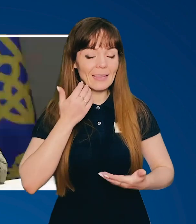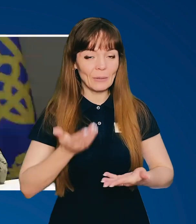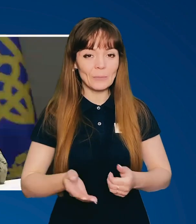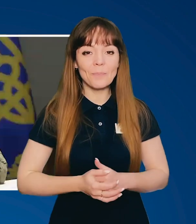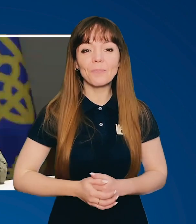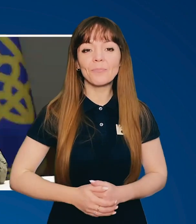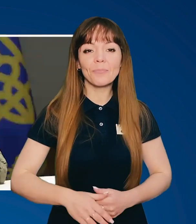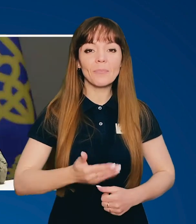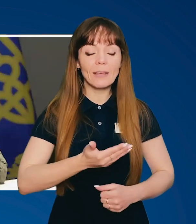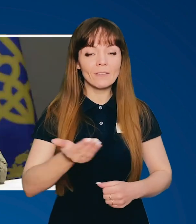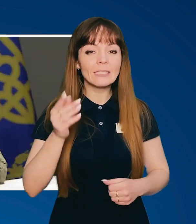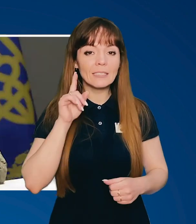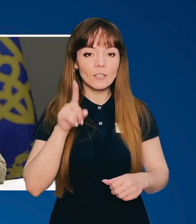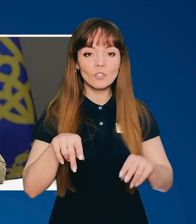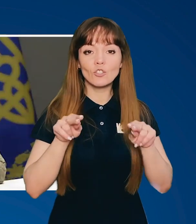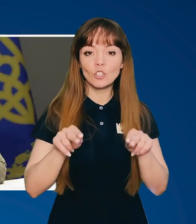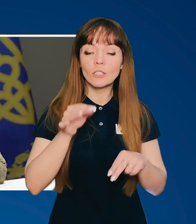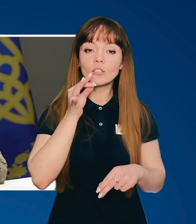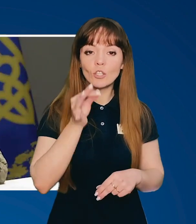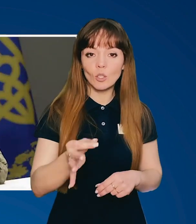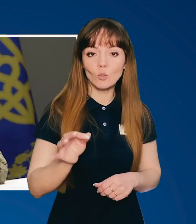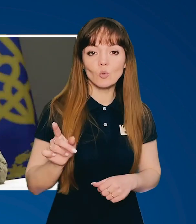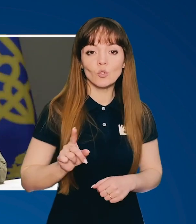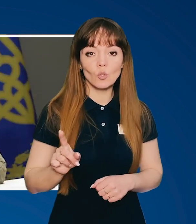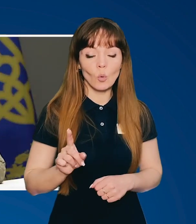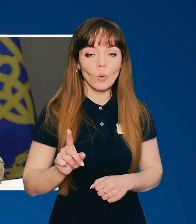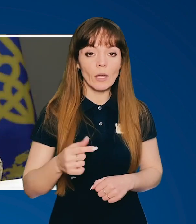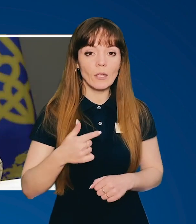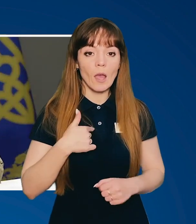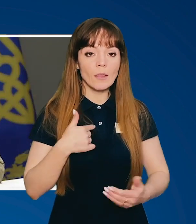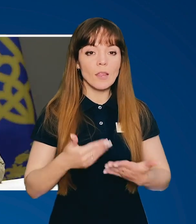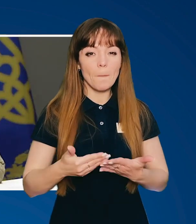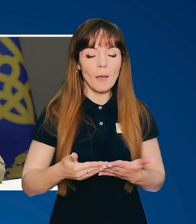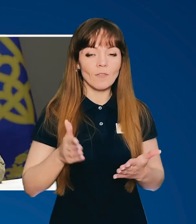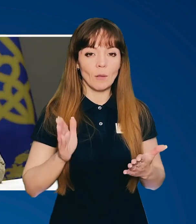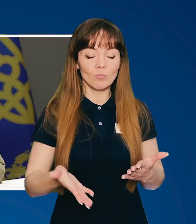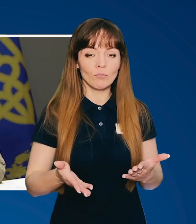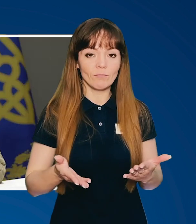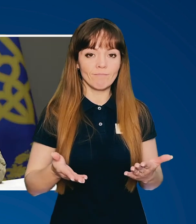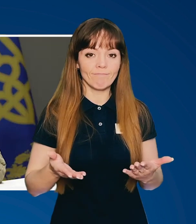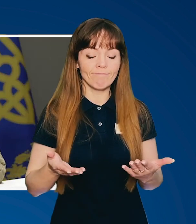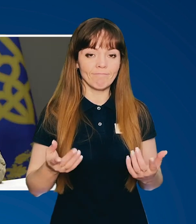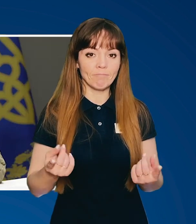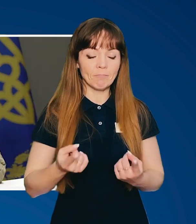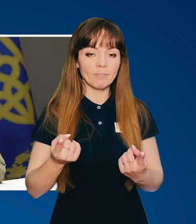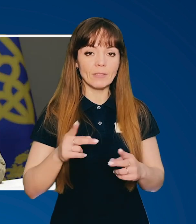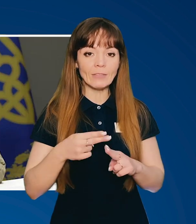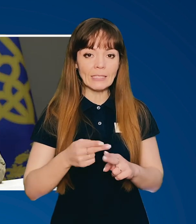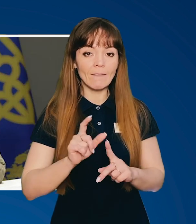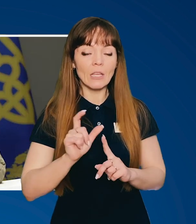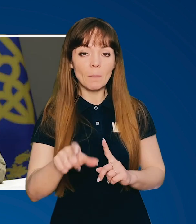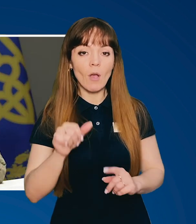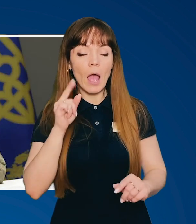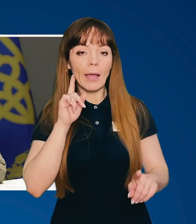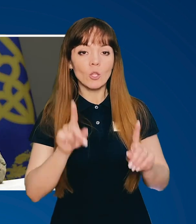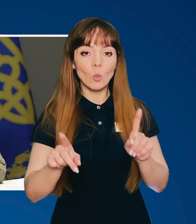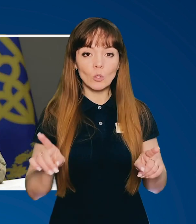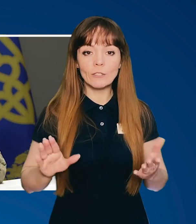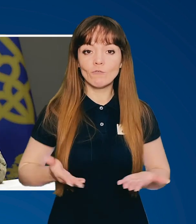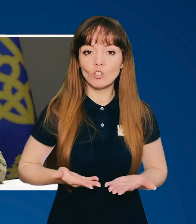Дякую. Ви знаєте, чесно скажу, що я, напевно, буду банальним в цій відповіді, а іноді в